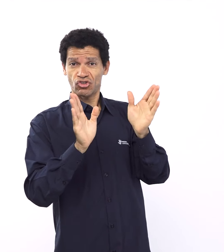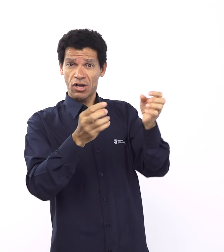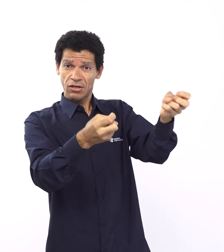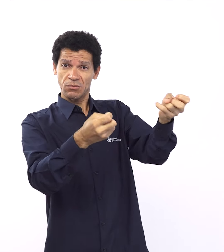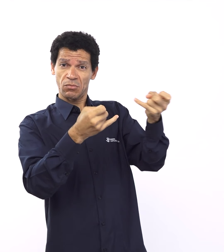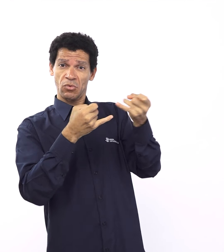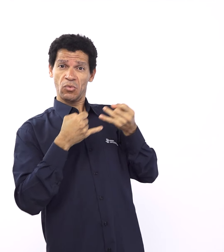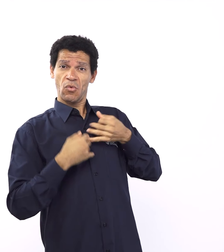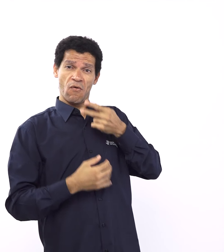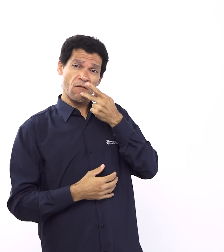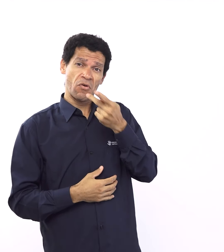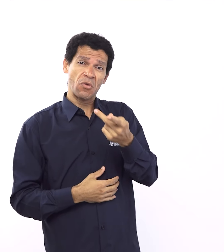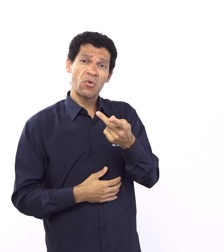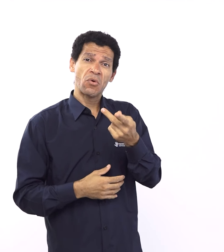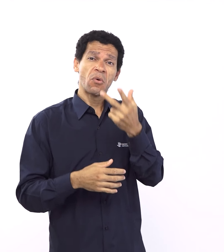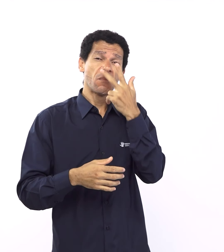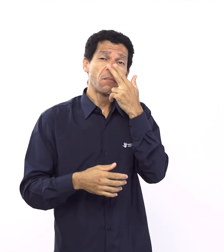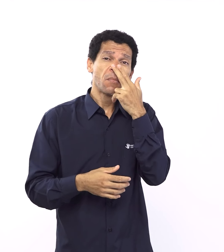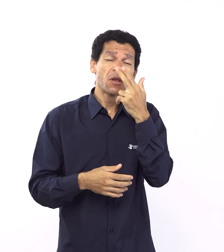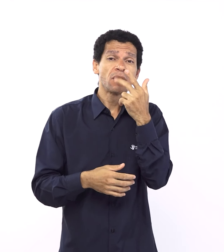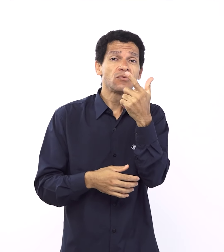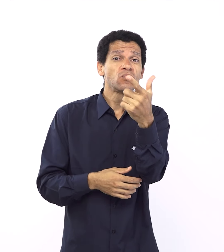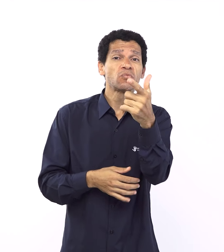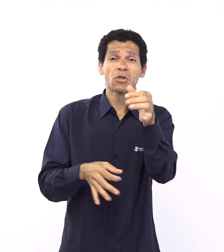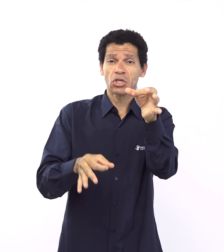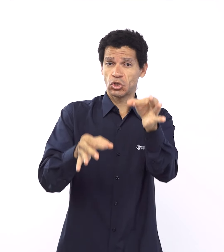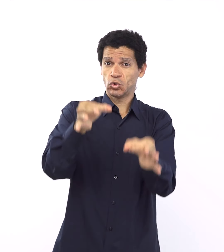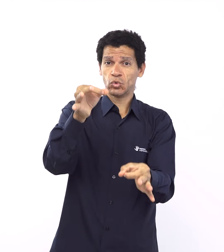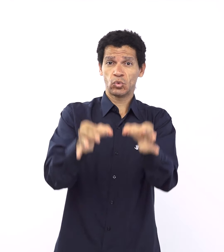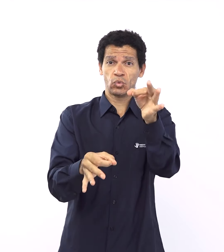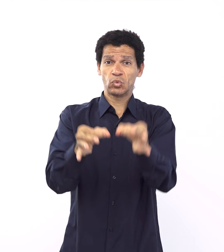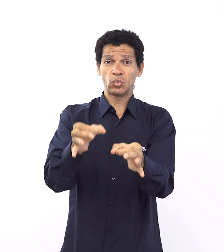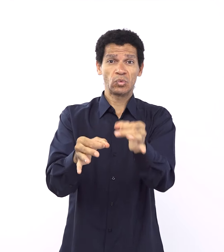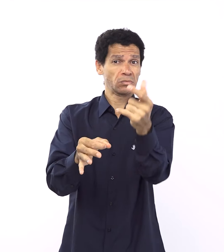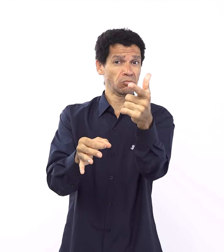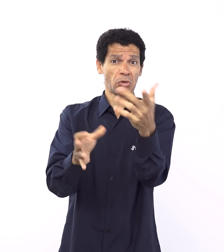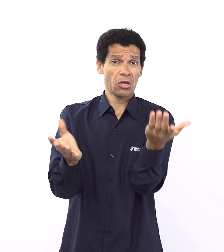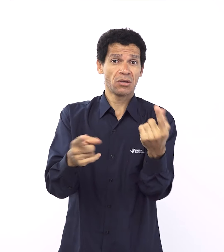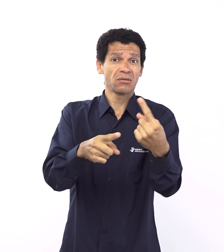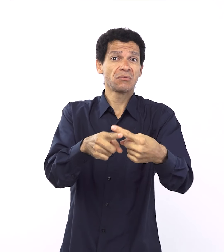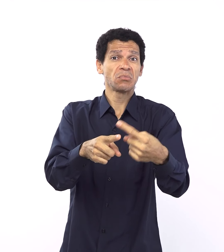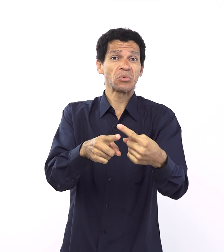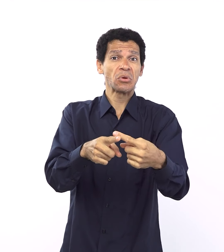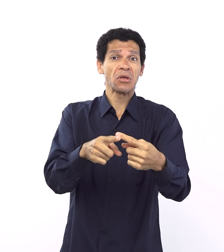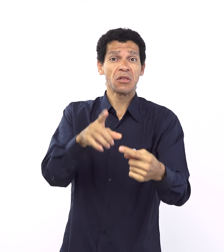negócio, né? E é, né? E é injusto, né? Graças a Deus que é injusto, né?